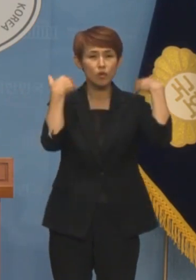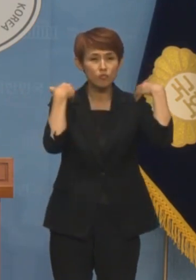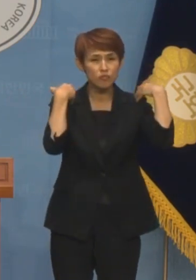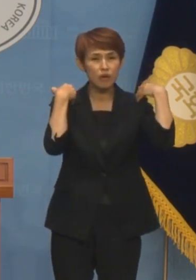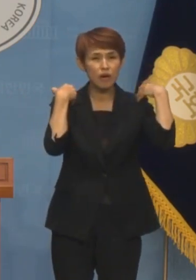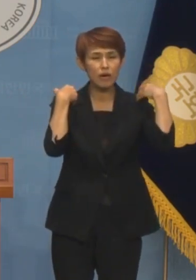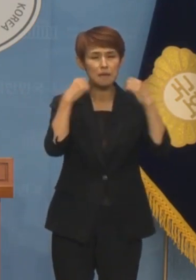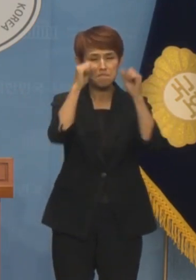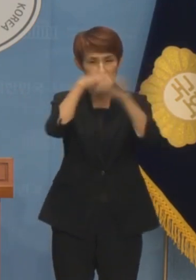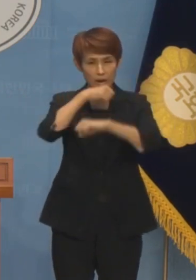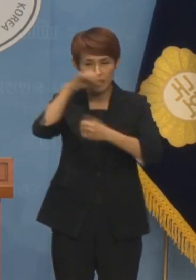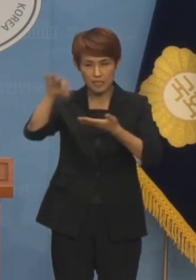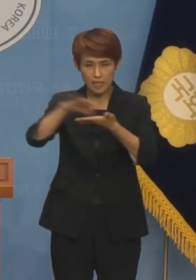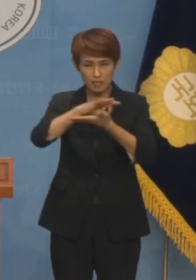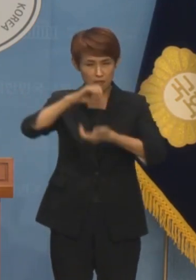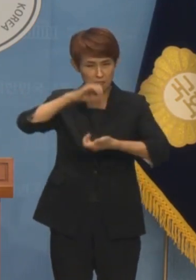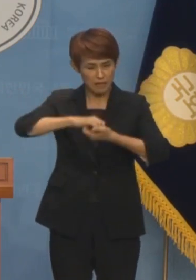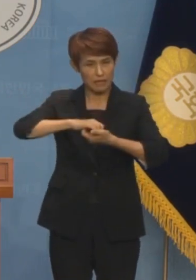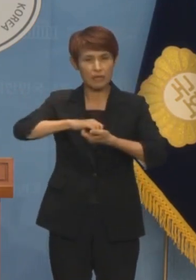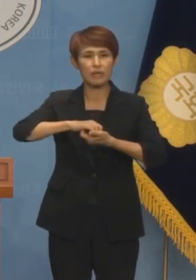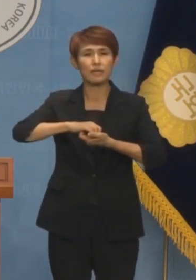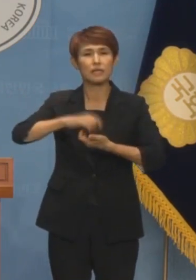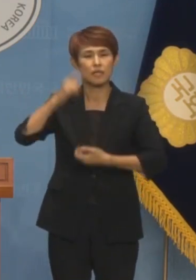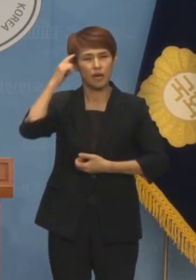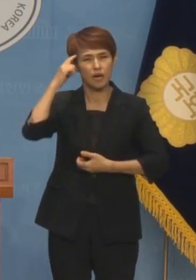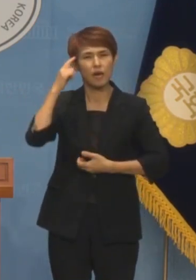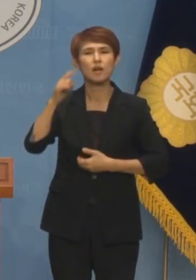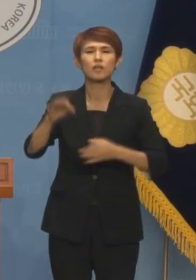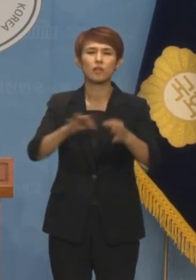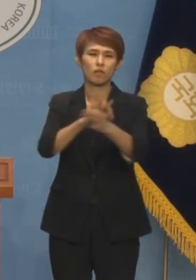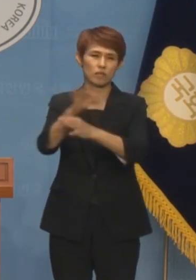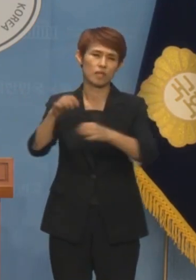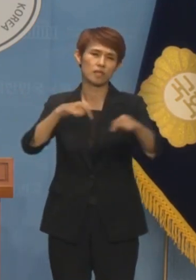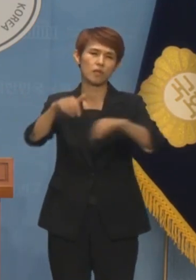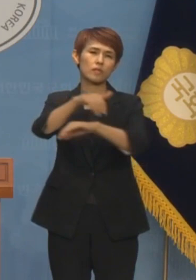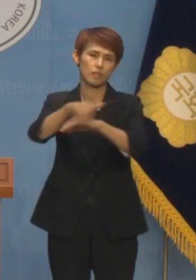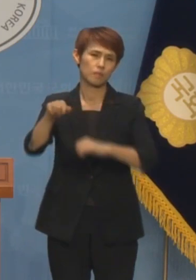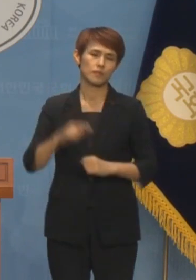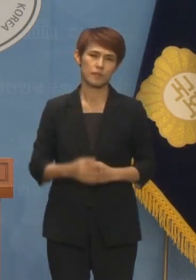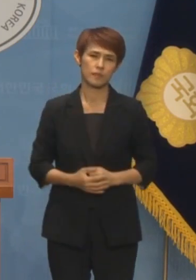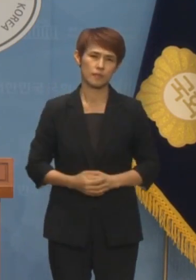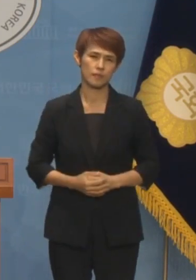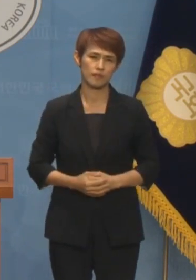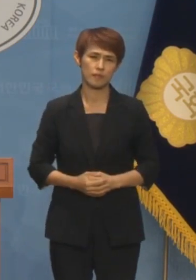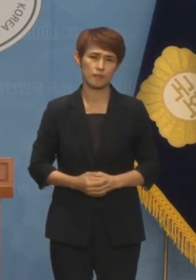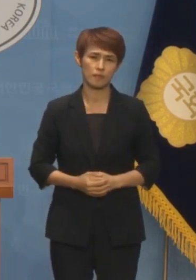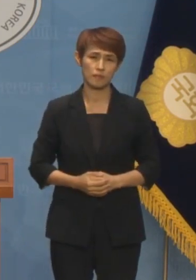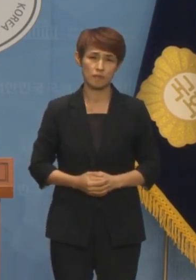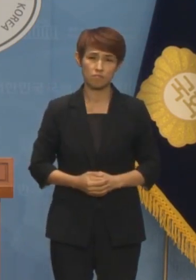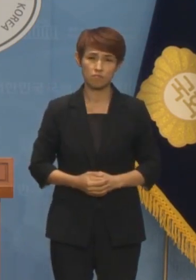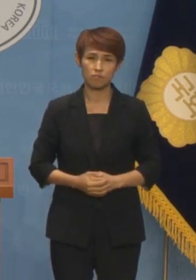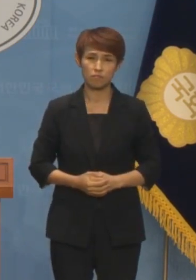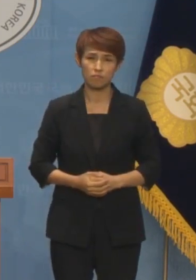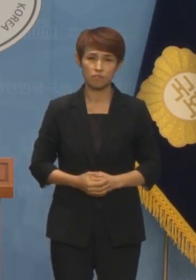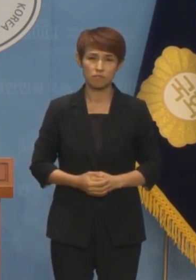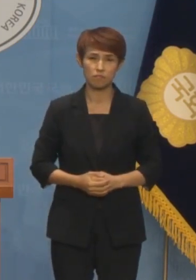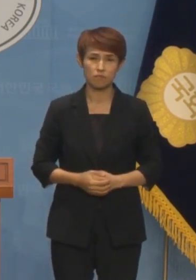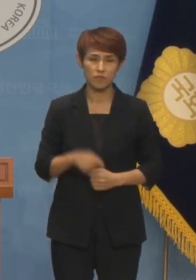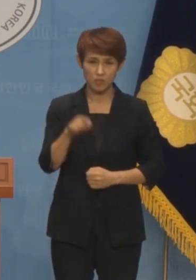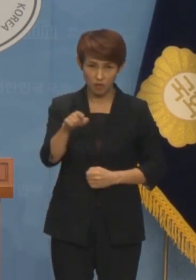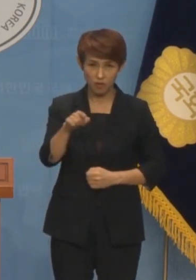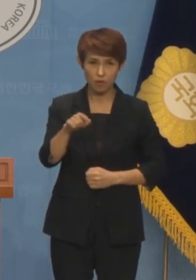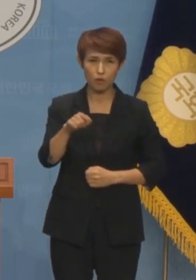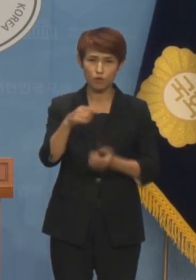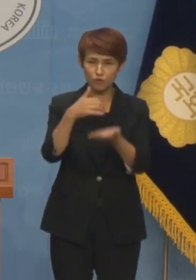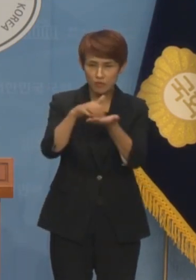망가뜨린 재정의 제약을 고려한 종합적 경제정책입니다. 이것에 대해서 지표로 그리고